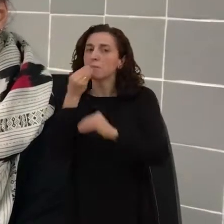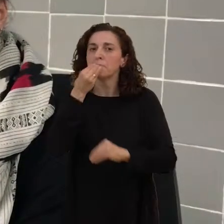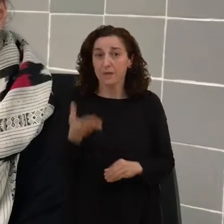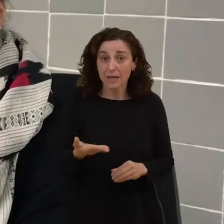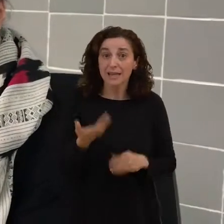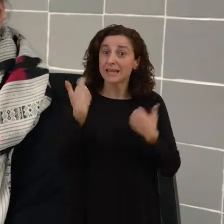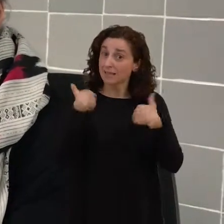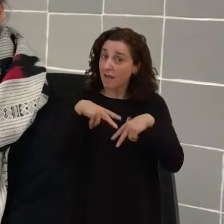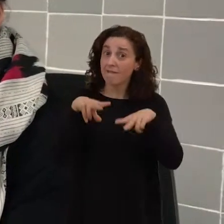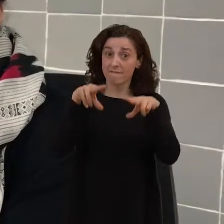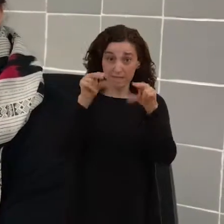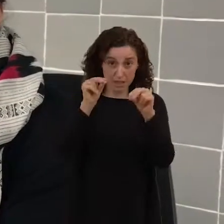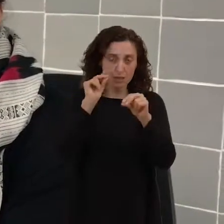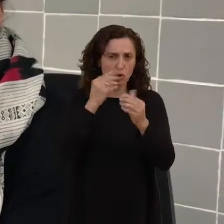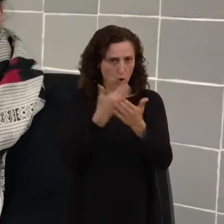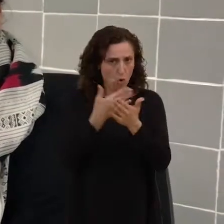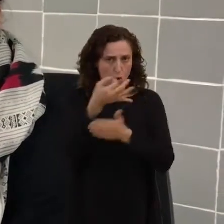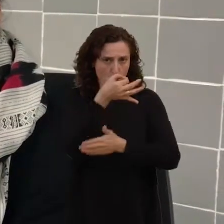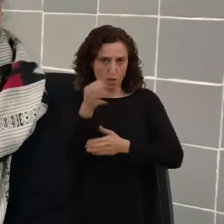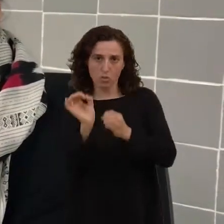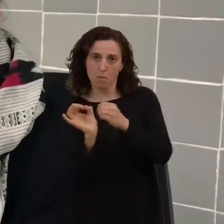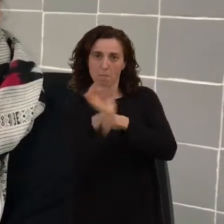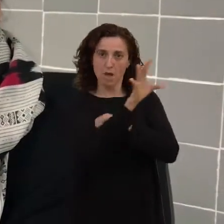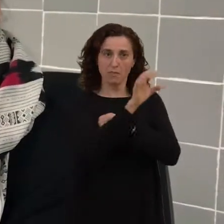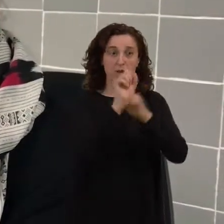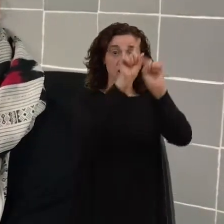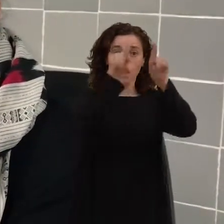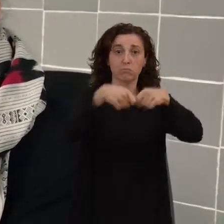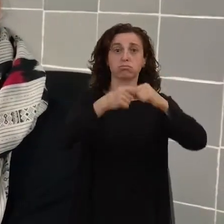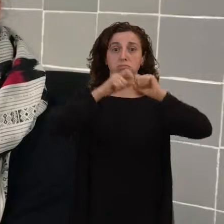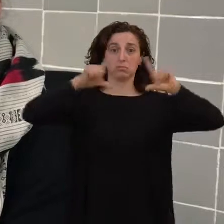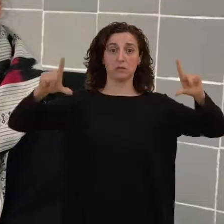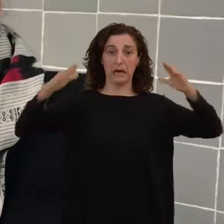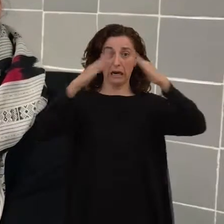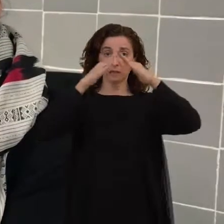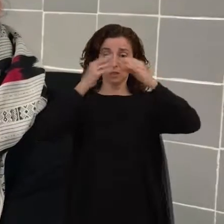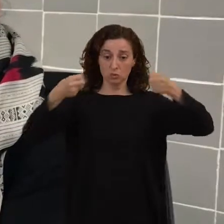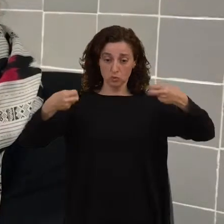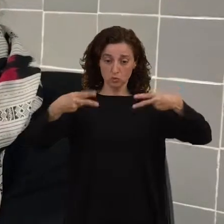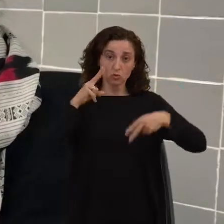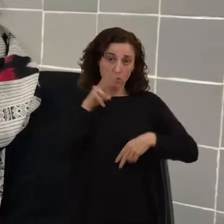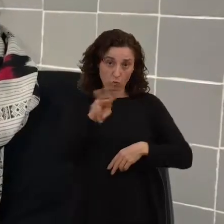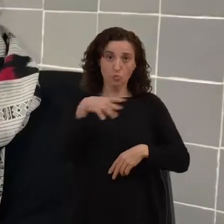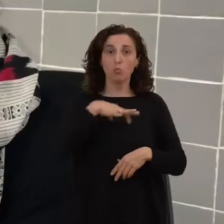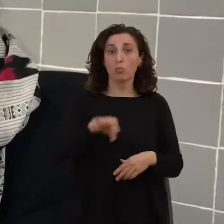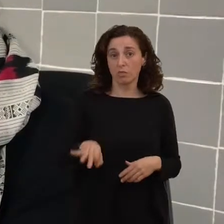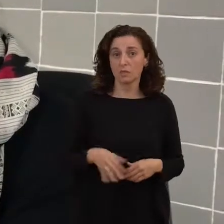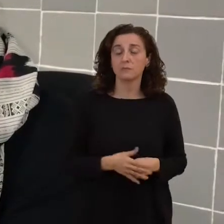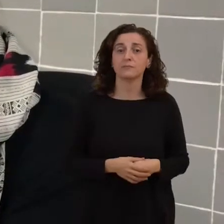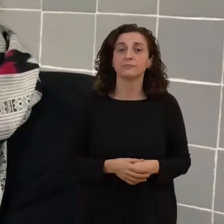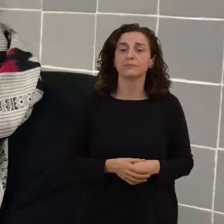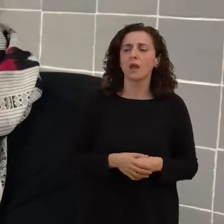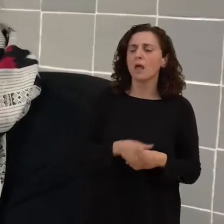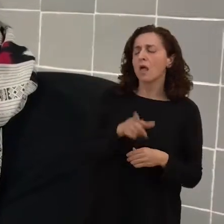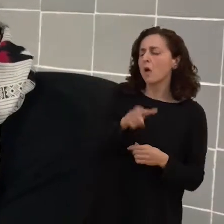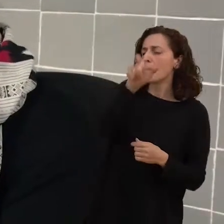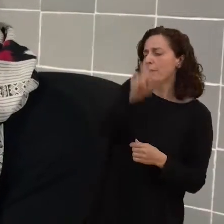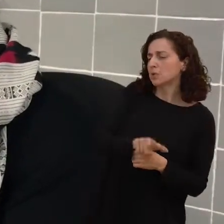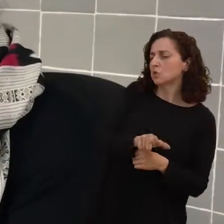eso está correcto, se envía y ya llega a pantalla para que la gente lo pueda ver. ¿El usuario puede percibir la diferencia entre un